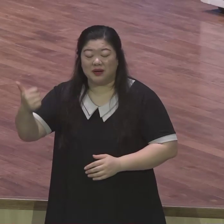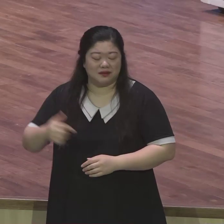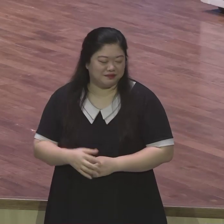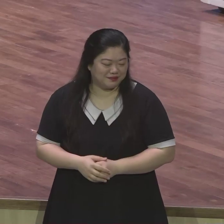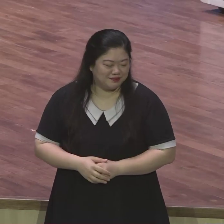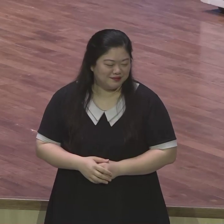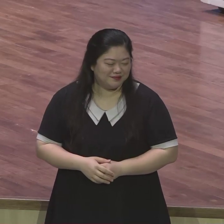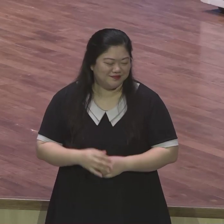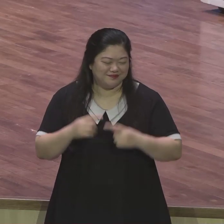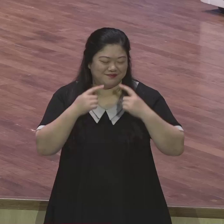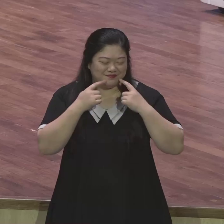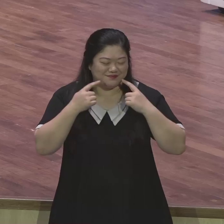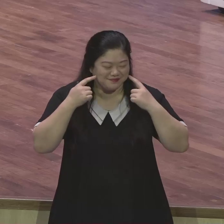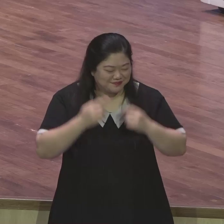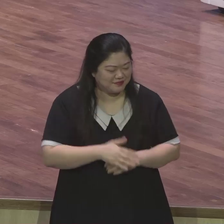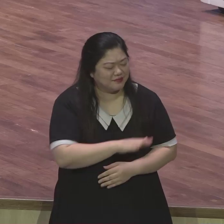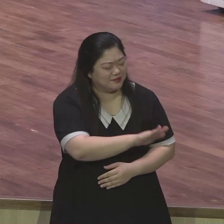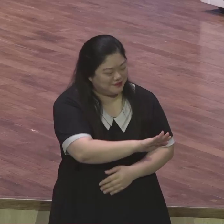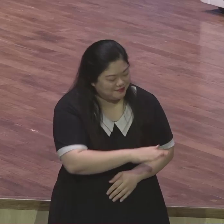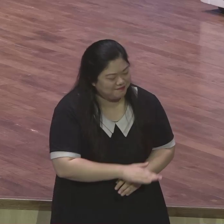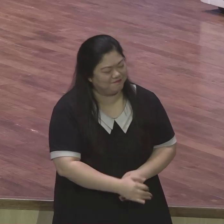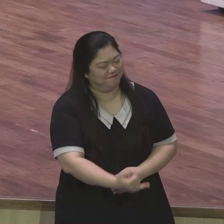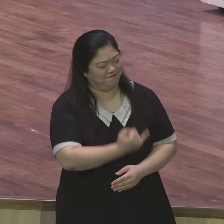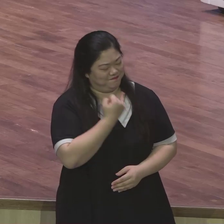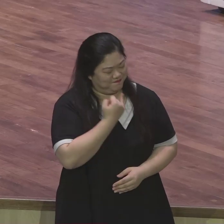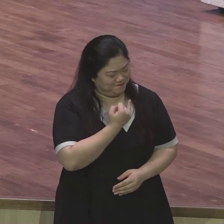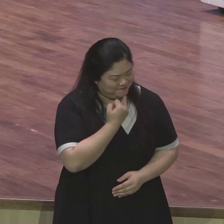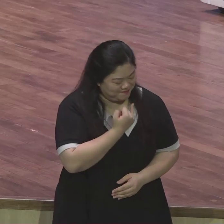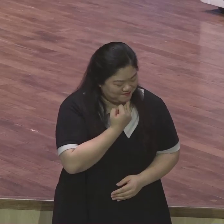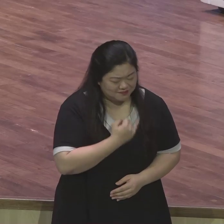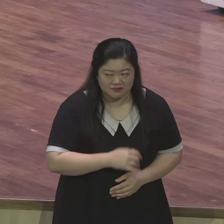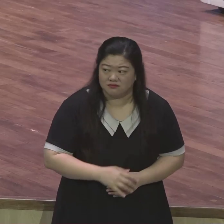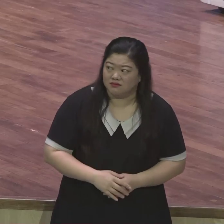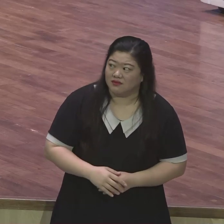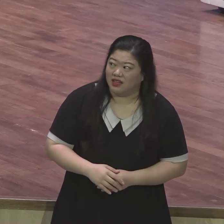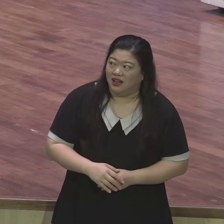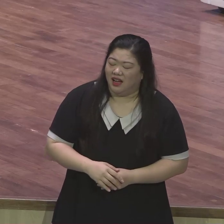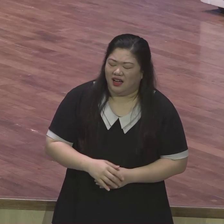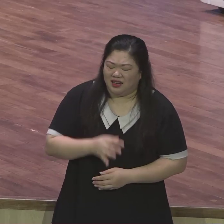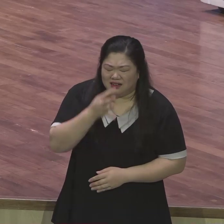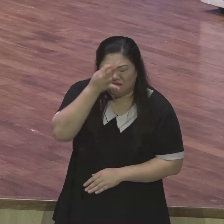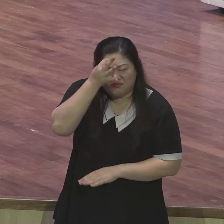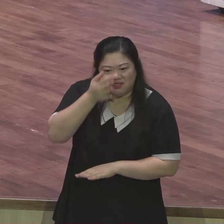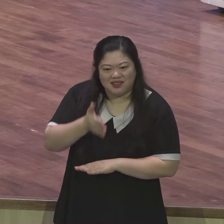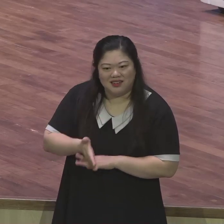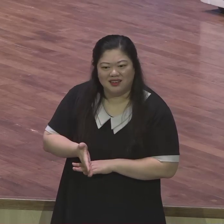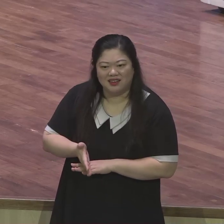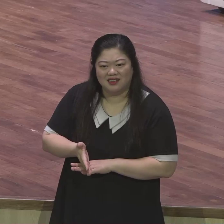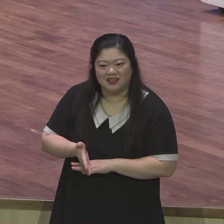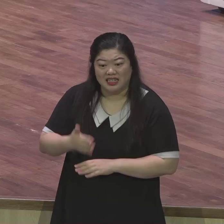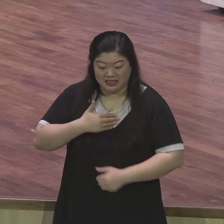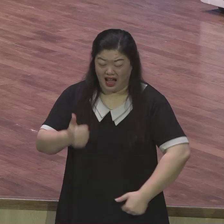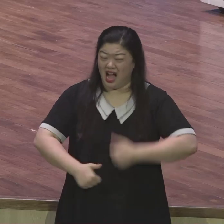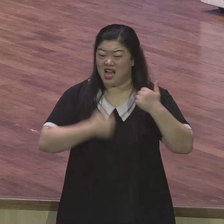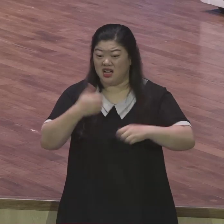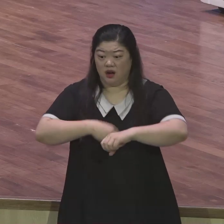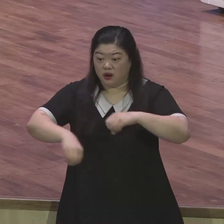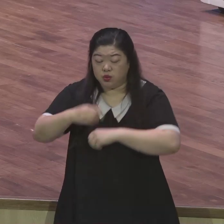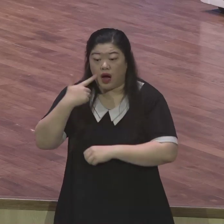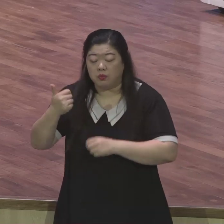지으시면서 아들아 괜찮다 막 이러시더라고요 그런 겁니다 우리가 괴로워하고 우리가 연약하고 우리가